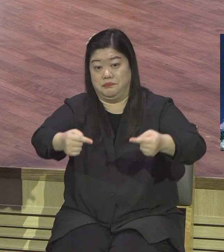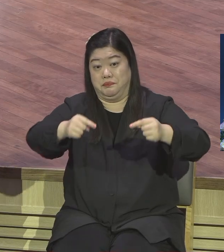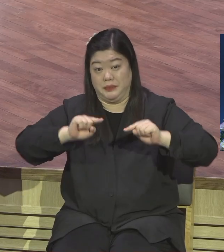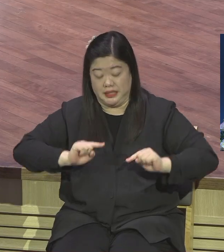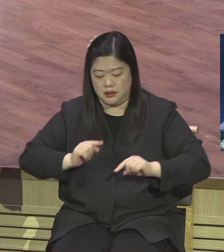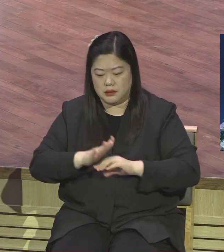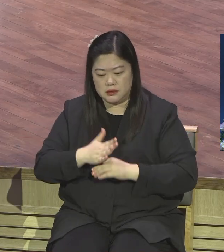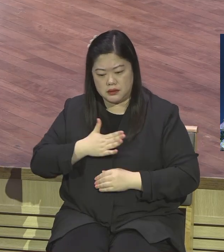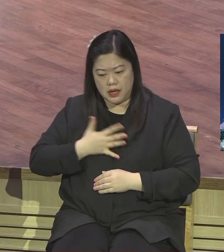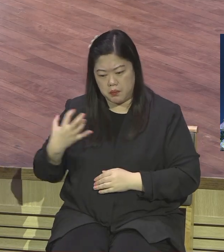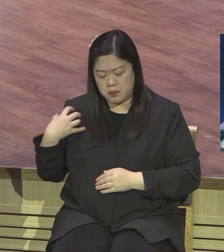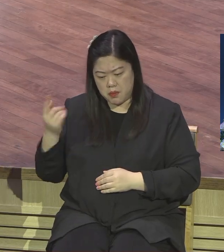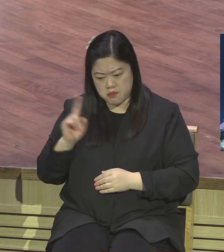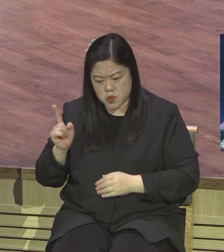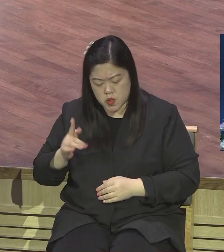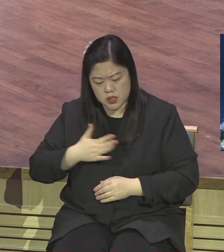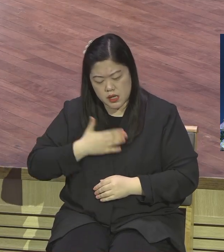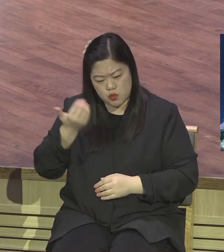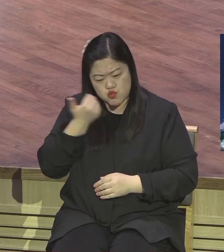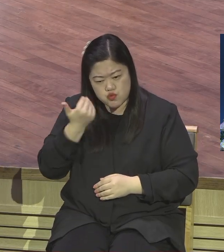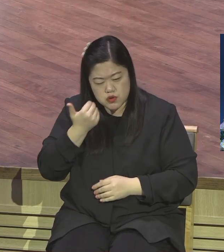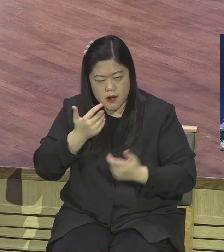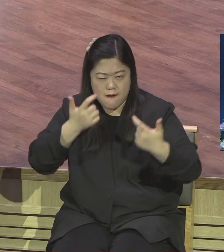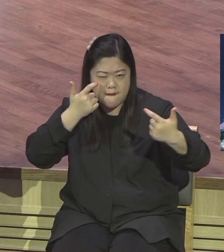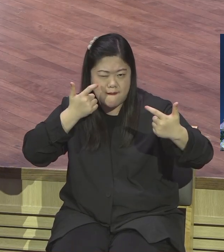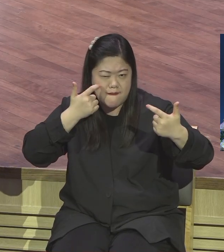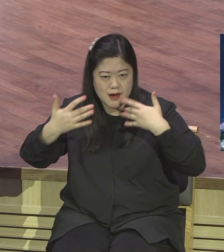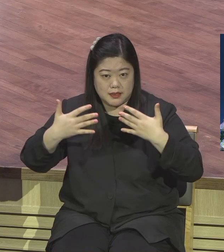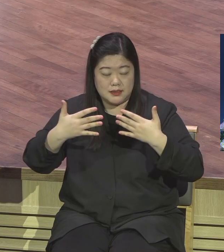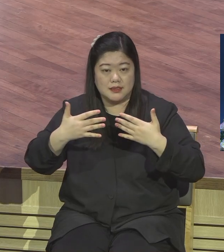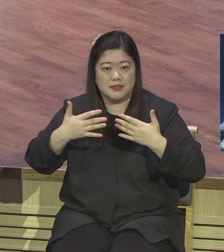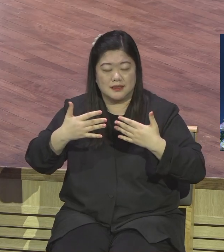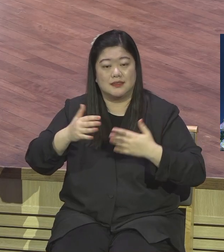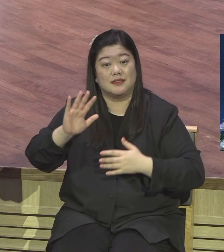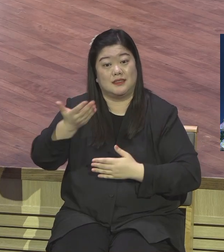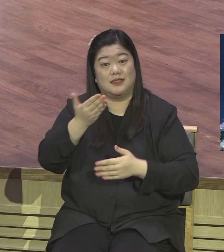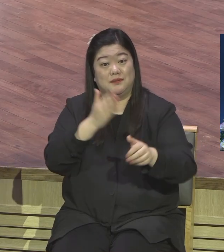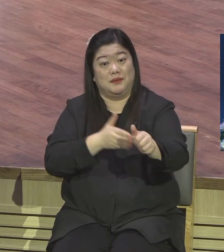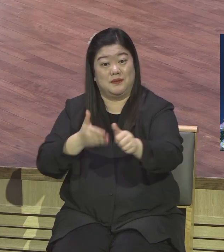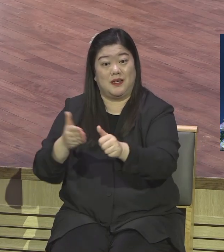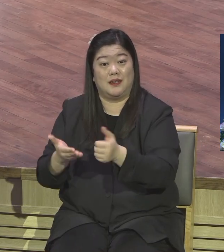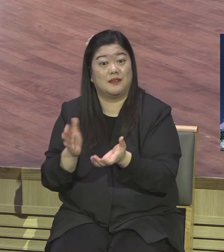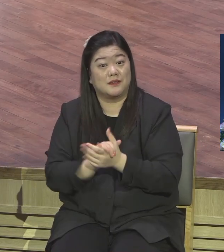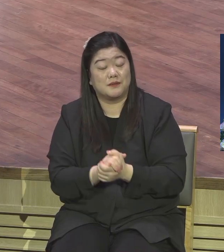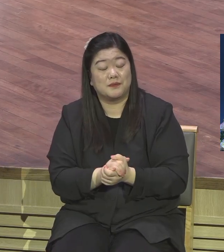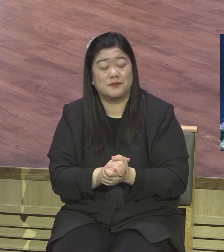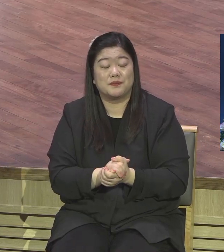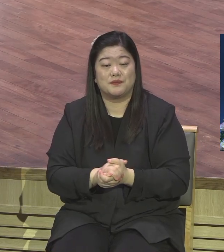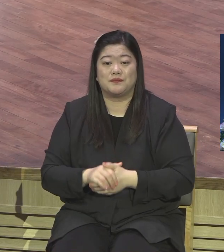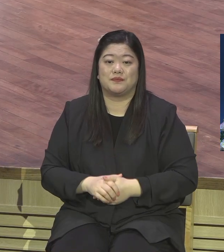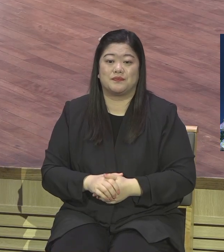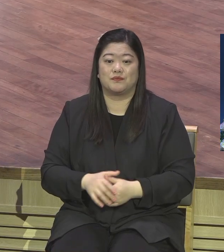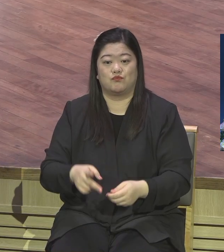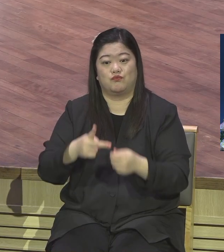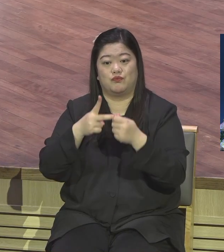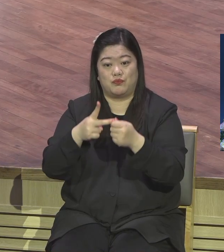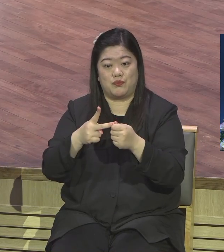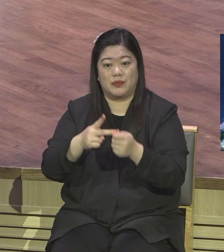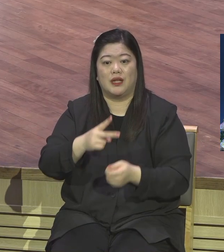가지고 교회를 든든히 세워가는 주인들 다 되시기를 죄무로 축복합니다 두 번째로 237 플랫폼